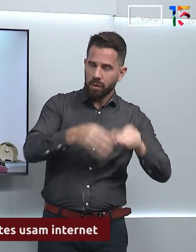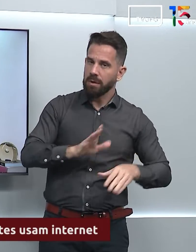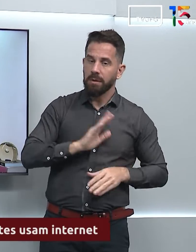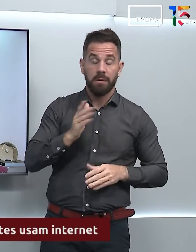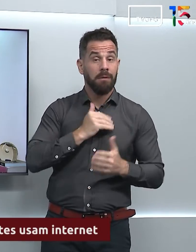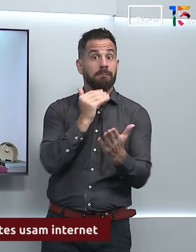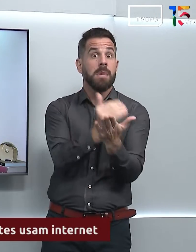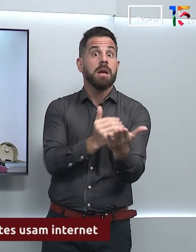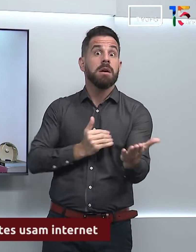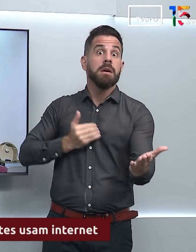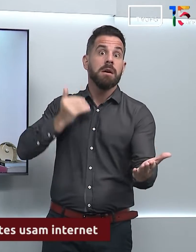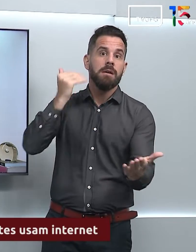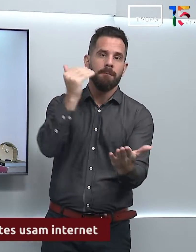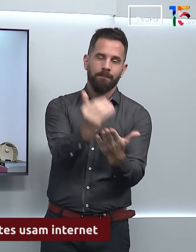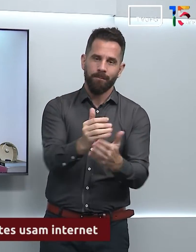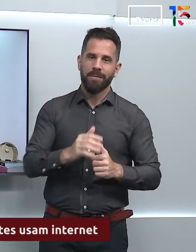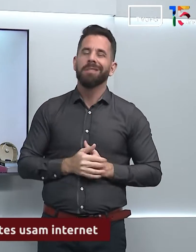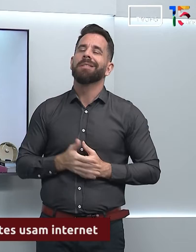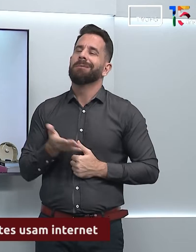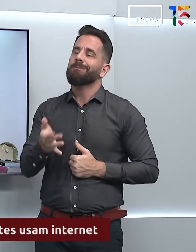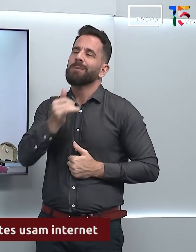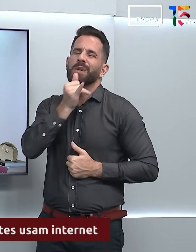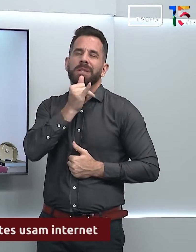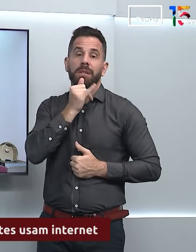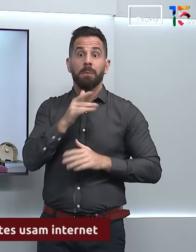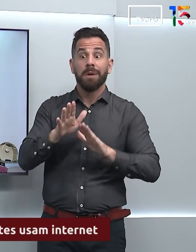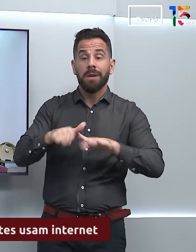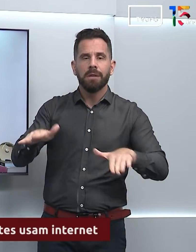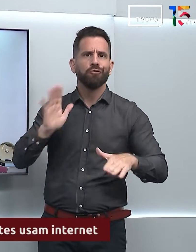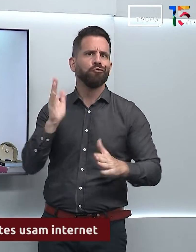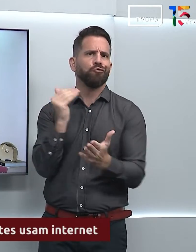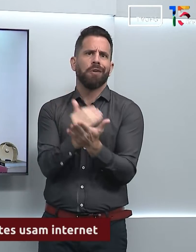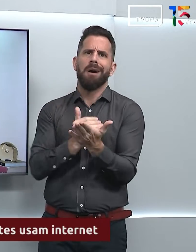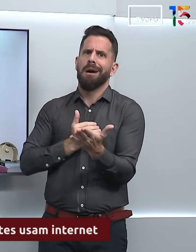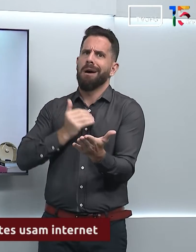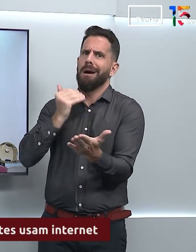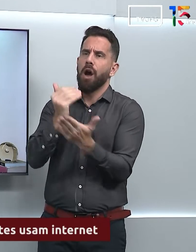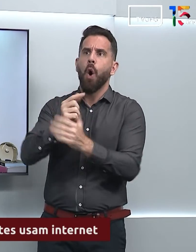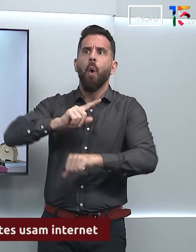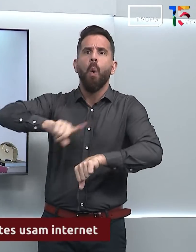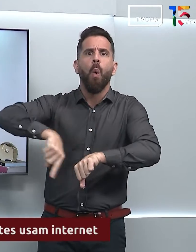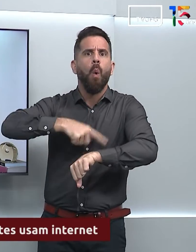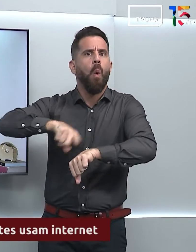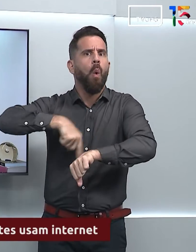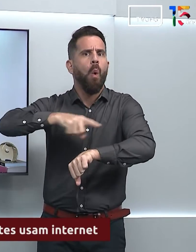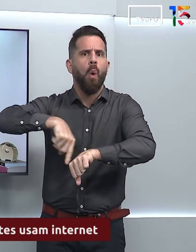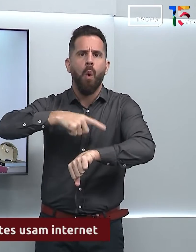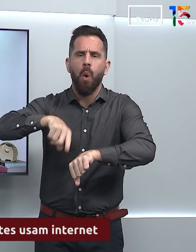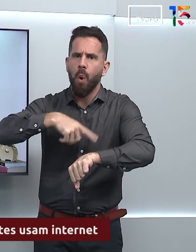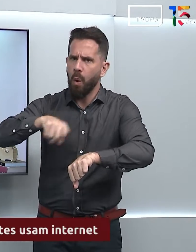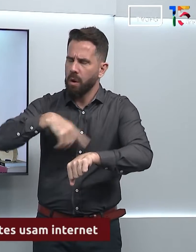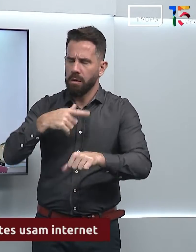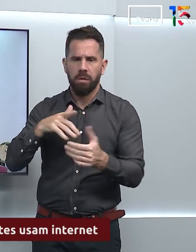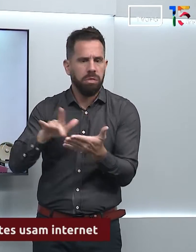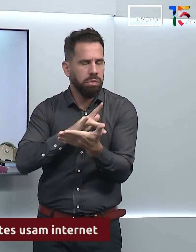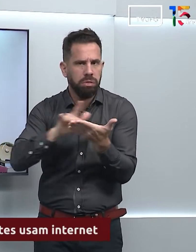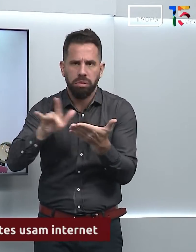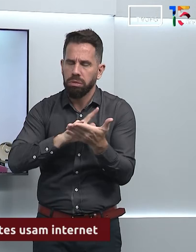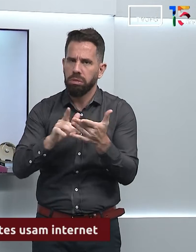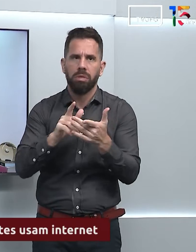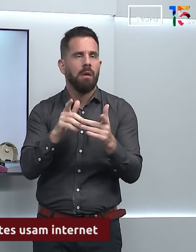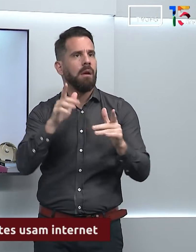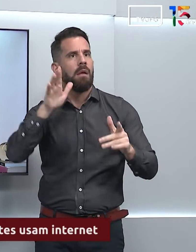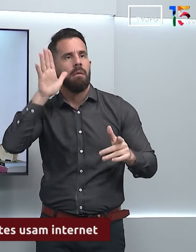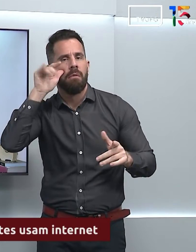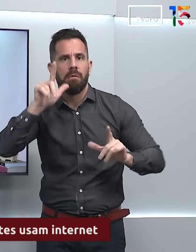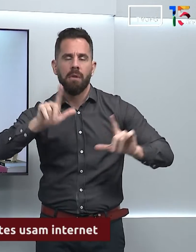criança com excesso de telas. Então, a gente retirar, a gente precisa ter ali, primeiro, uma rotina bem estabelecida,